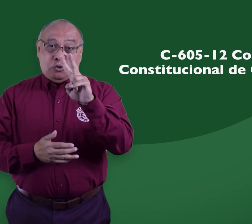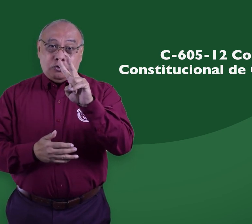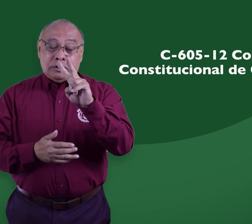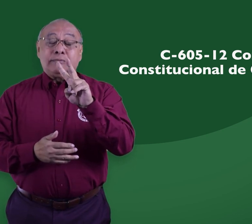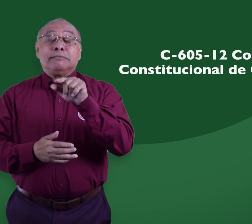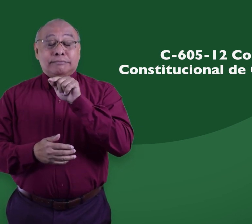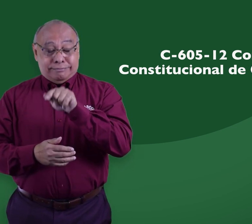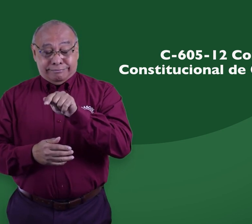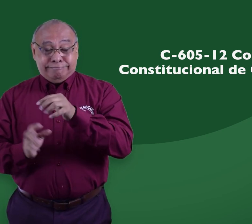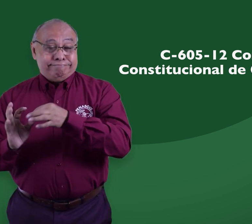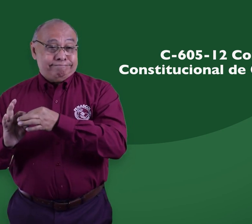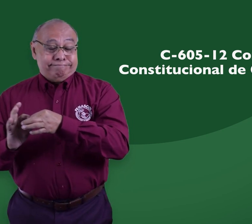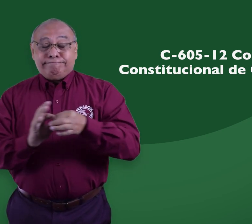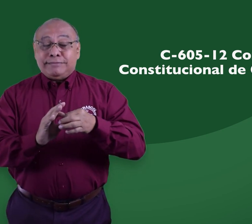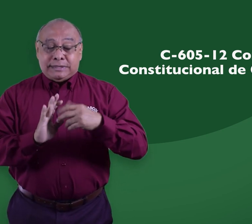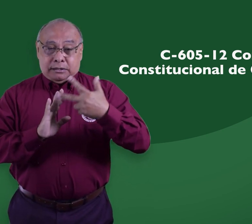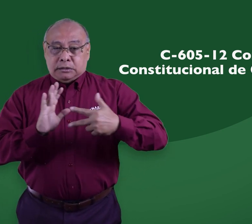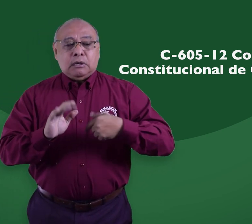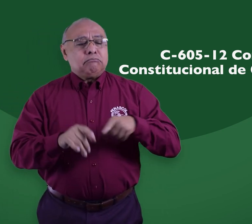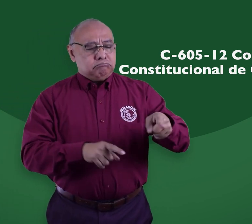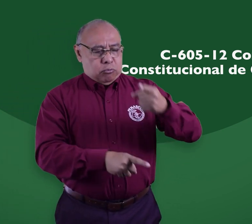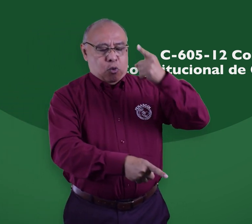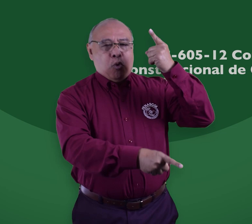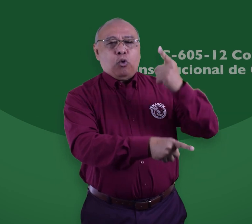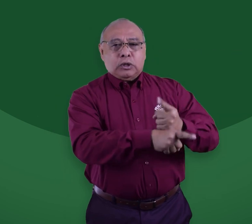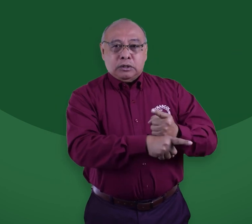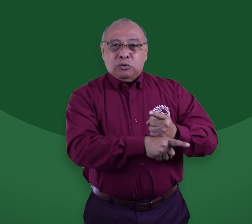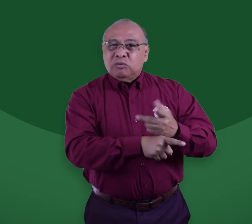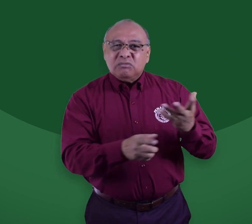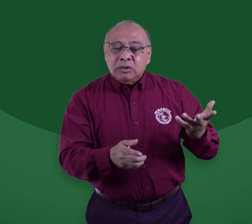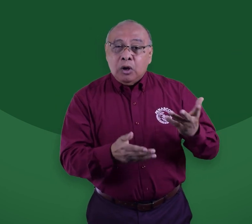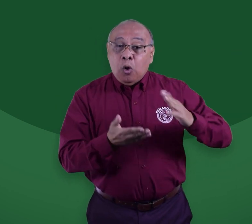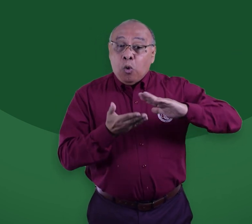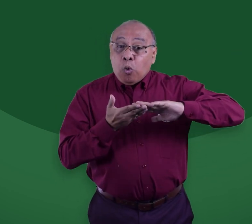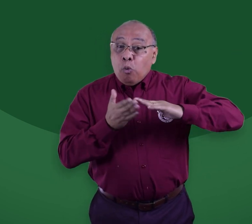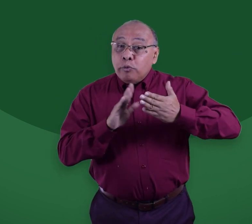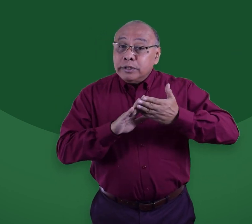Donde somos equiparables a las comunidades indígenas.